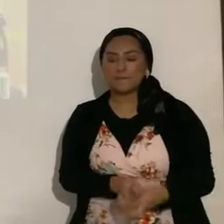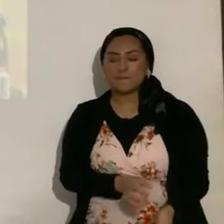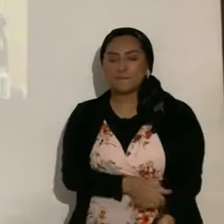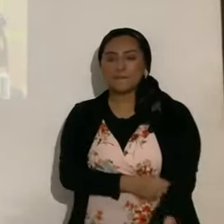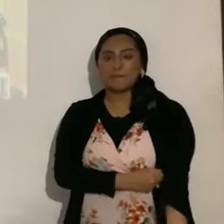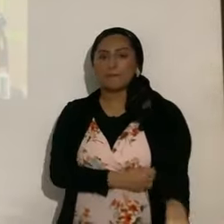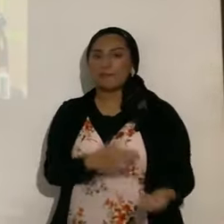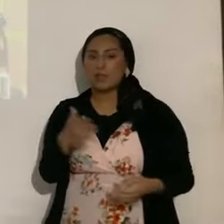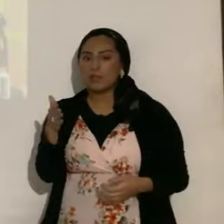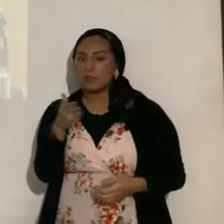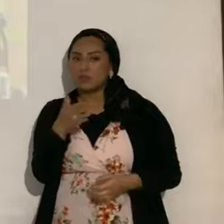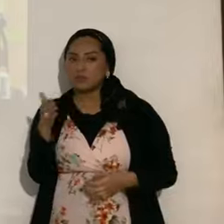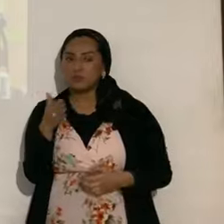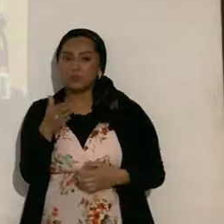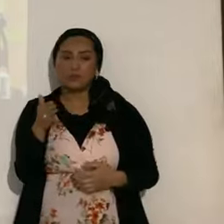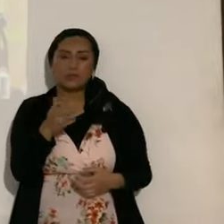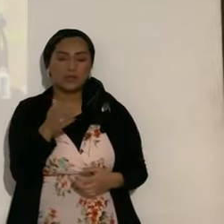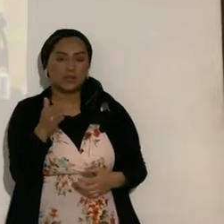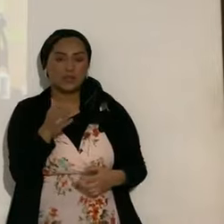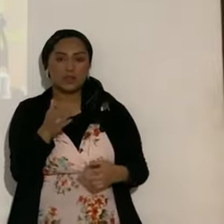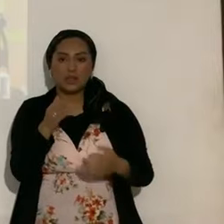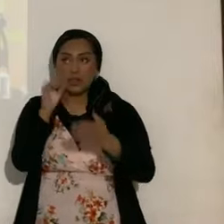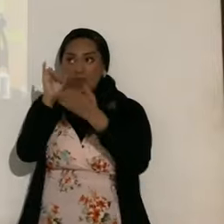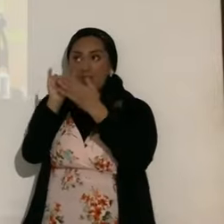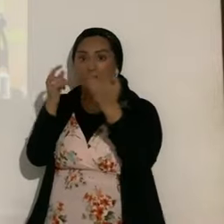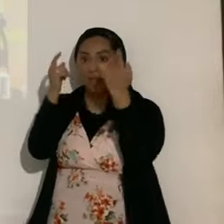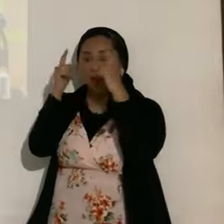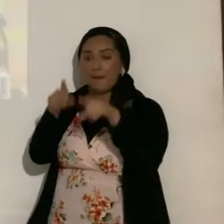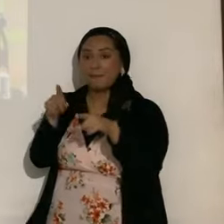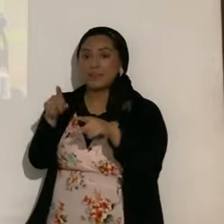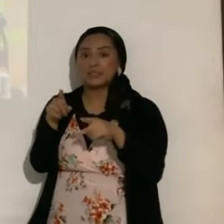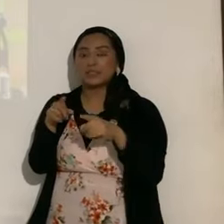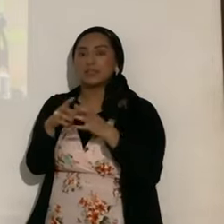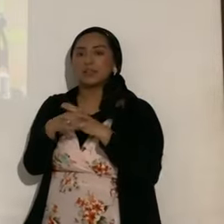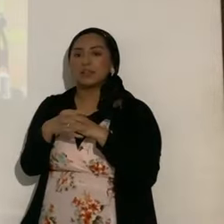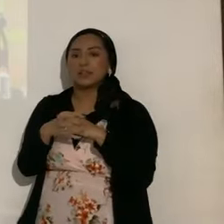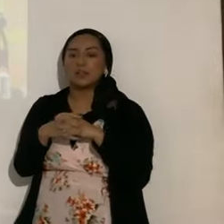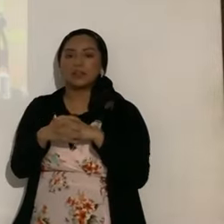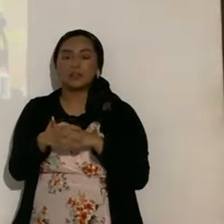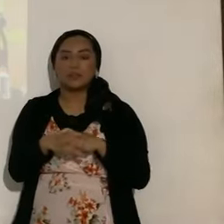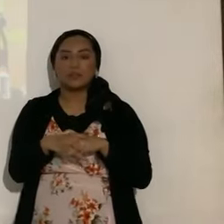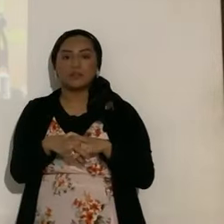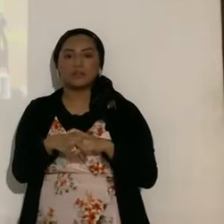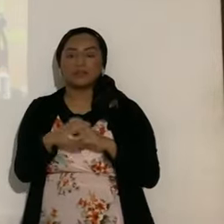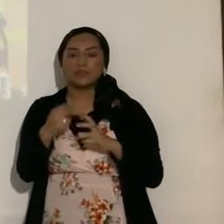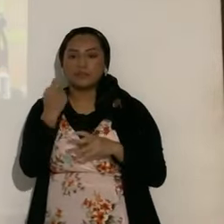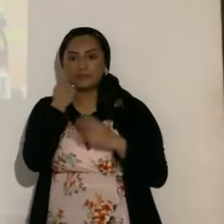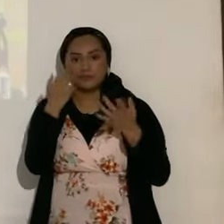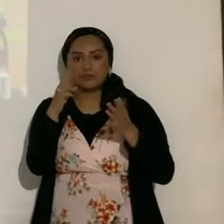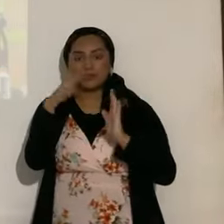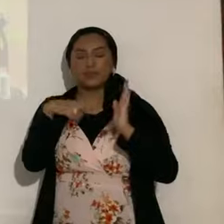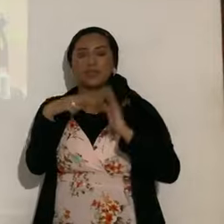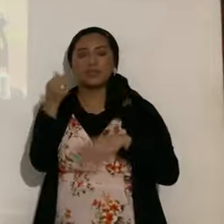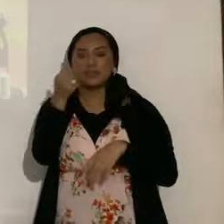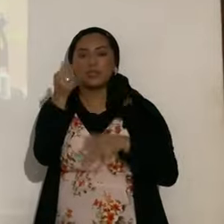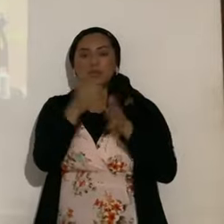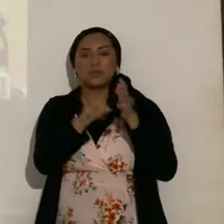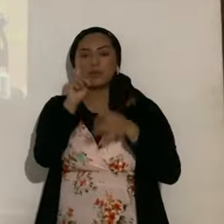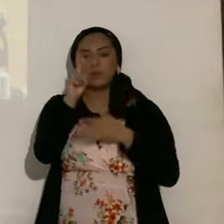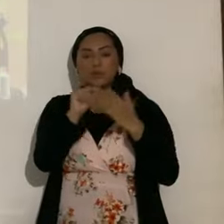durante el fenómeno, o la señal, yo diría más bien señal, por lo que vimos en Génesis, Bereshit 1.14, Bereshit